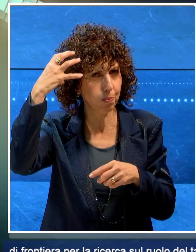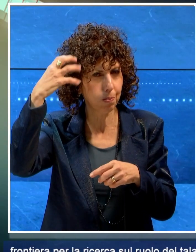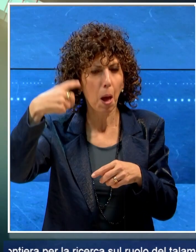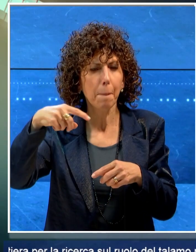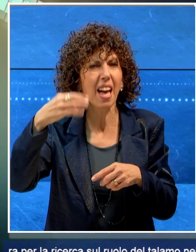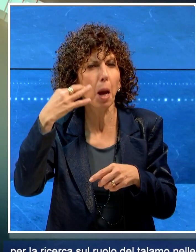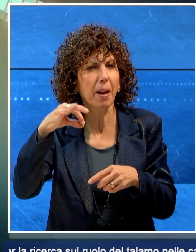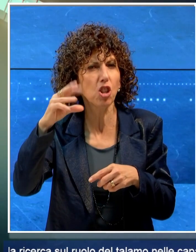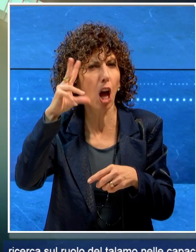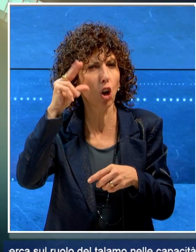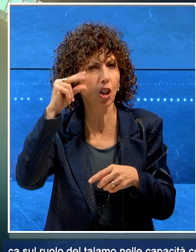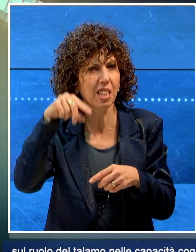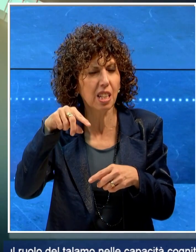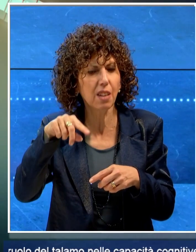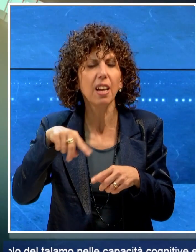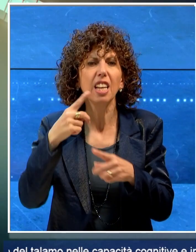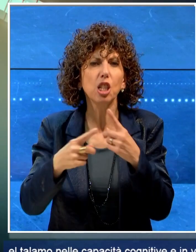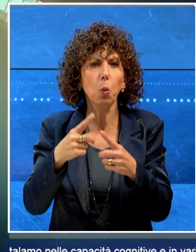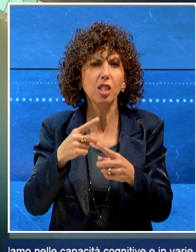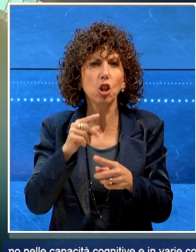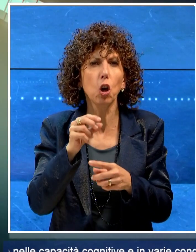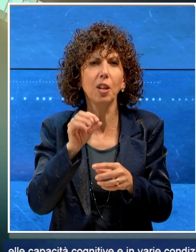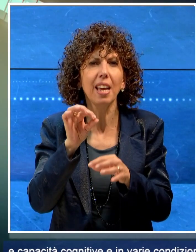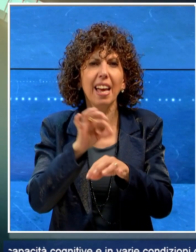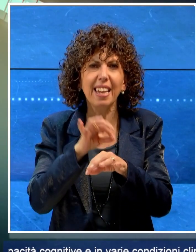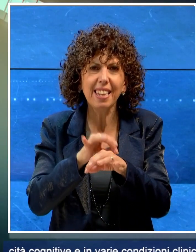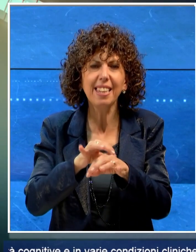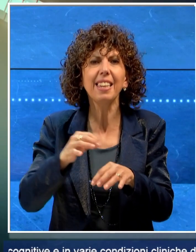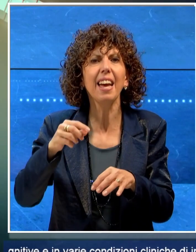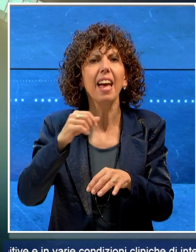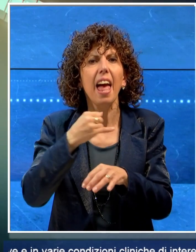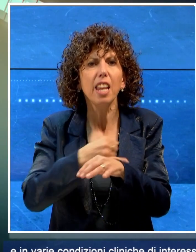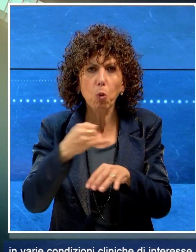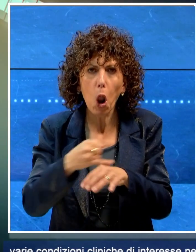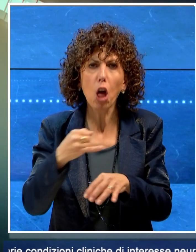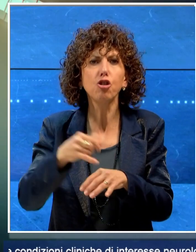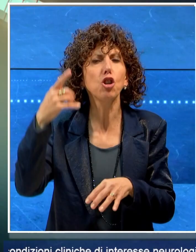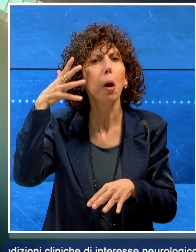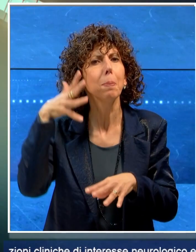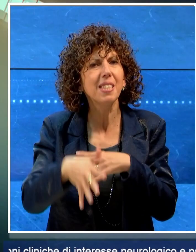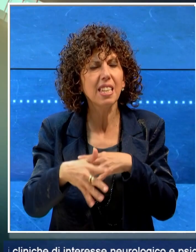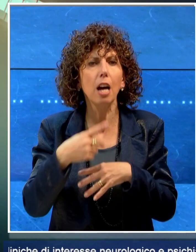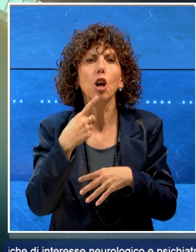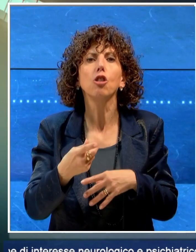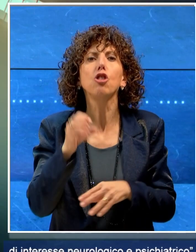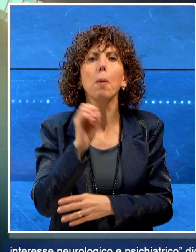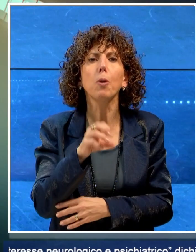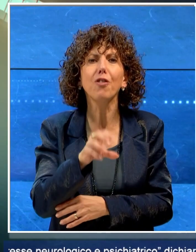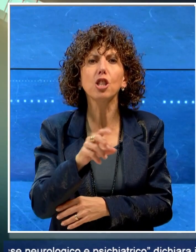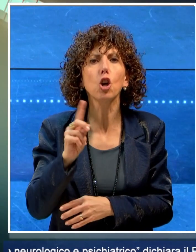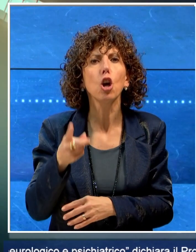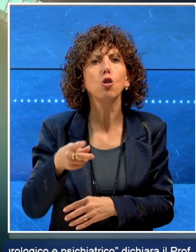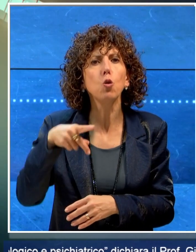e in varie condizioni cliniche di interesse neurologico e psichiatrico, dichiara il professore